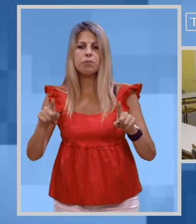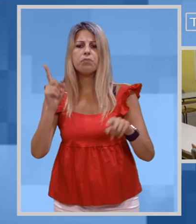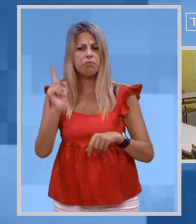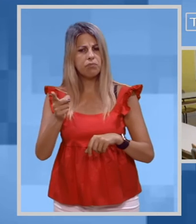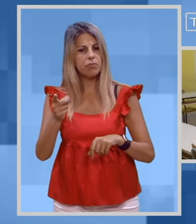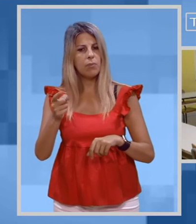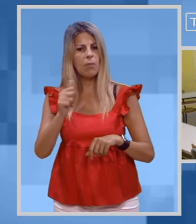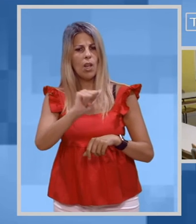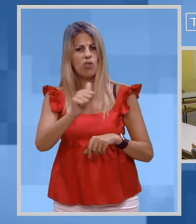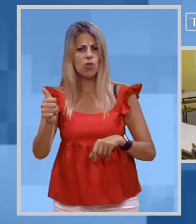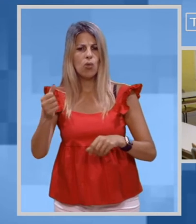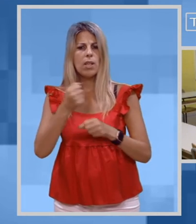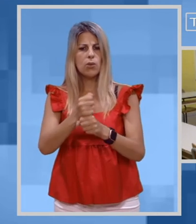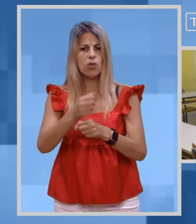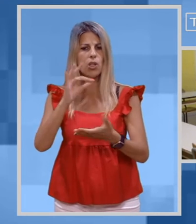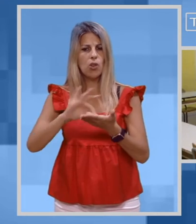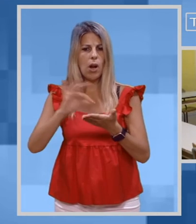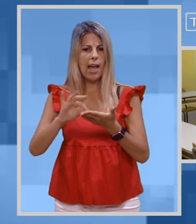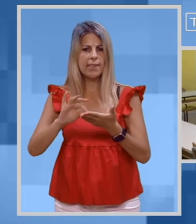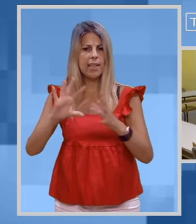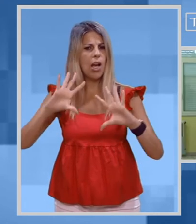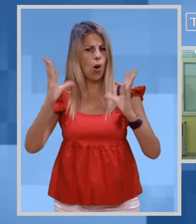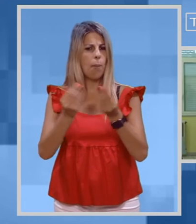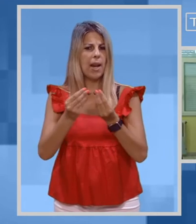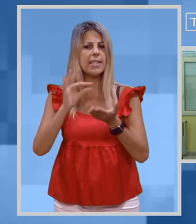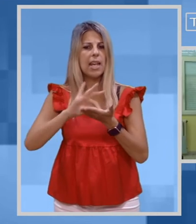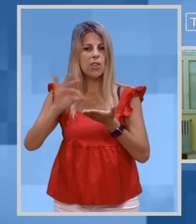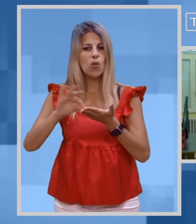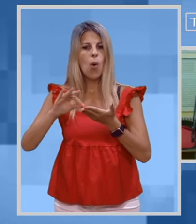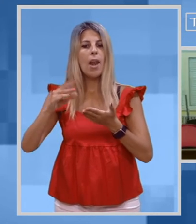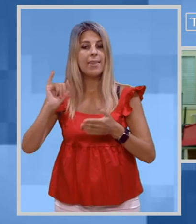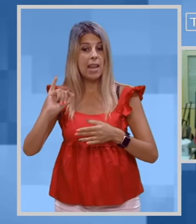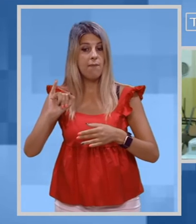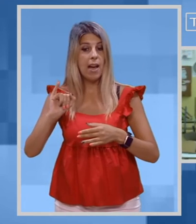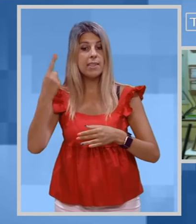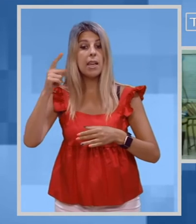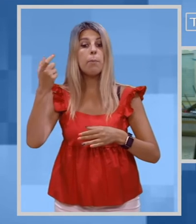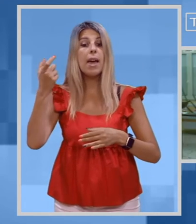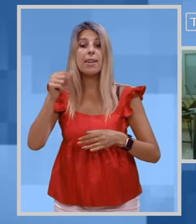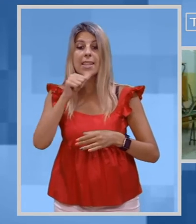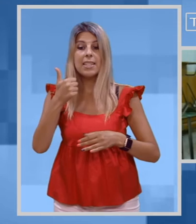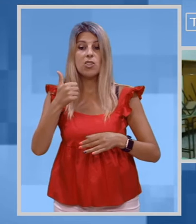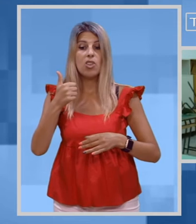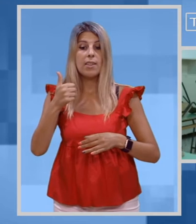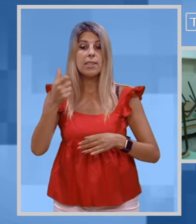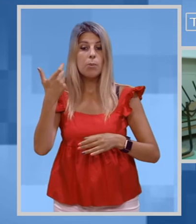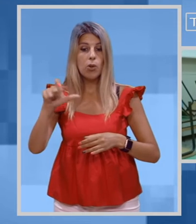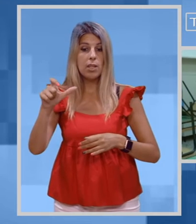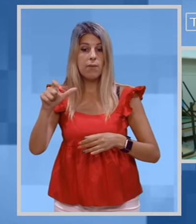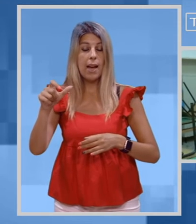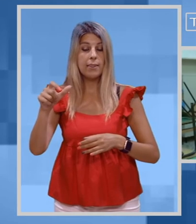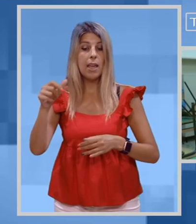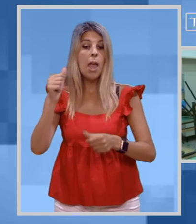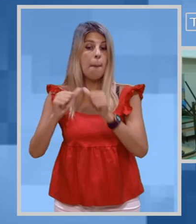È stato stabilito che le singole istituzioni scolastiche, comprese le scuole dell'infanzia, per motivate esigenze e previo